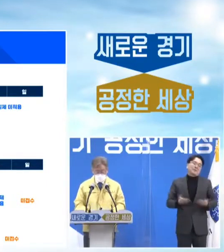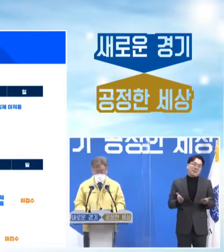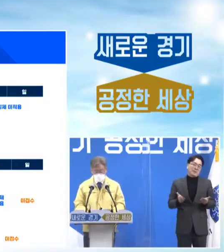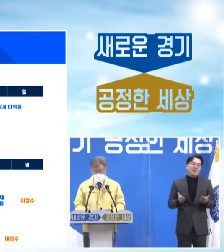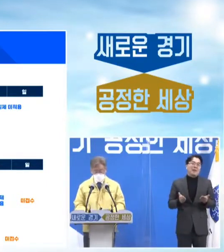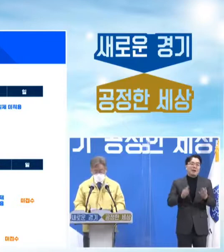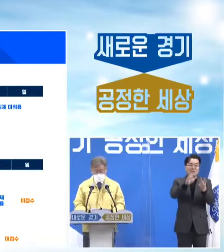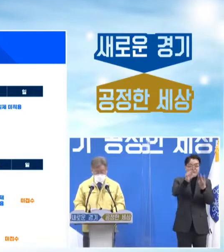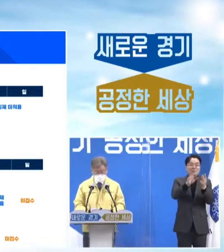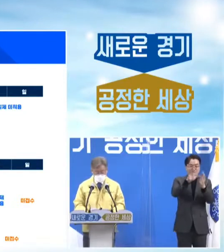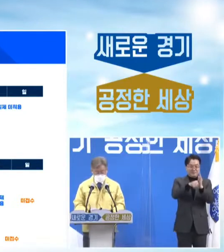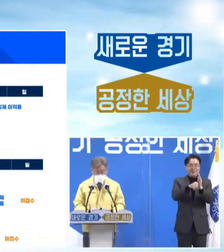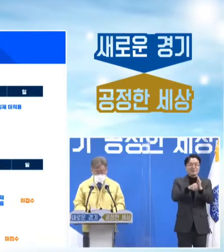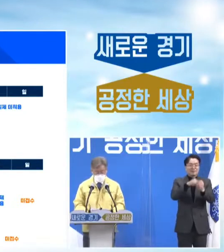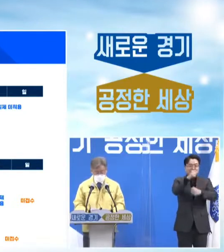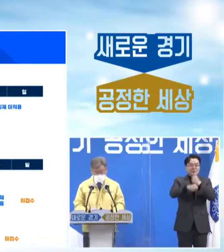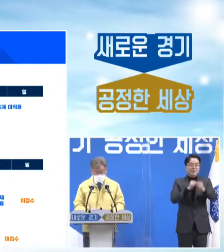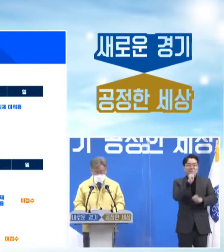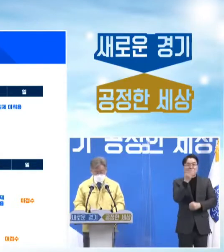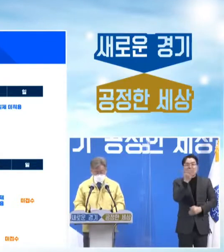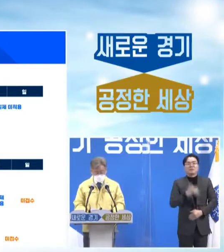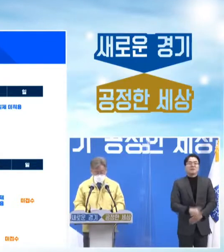신청할 수 있다 그런 듯이 되겠습니다.